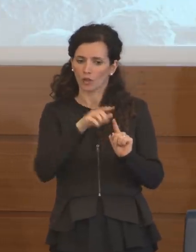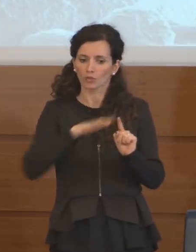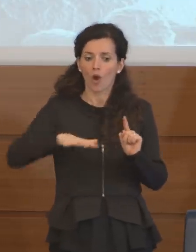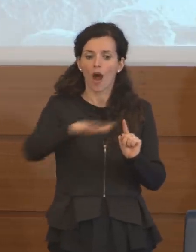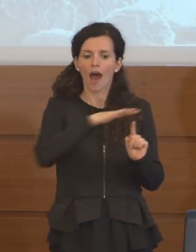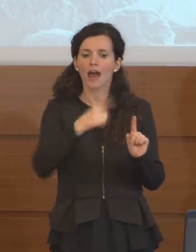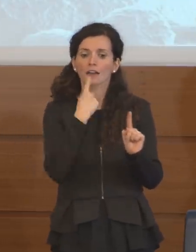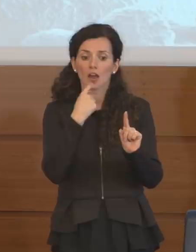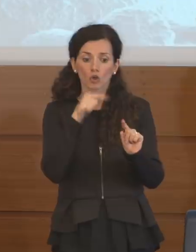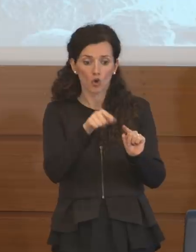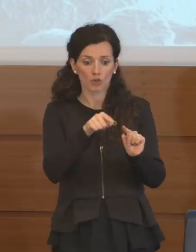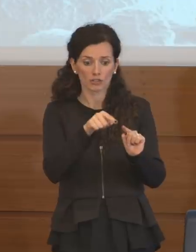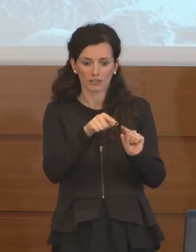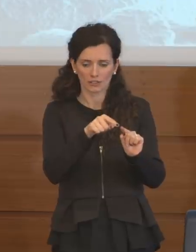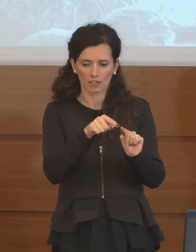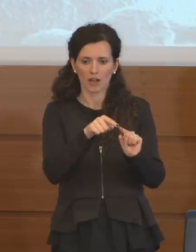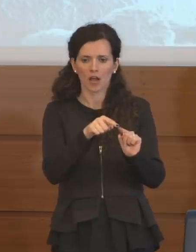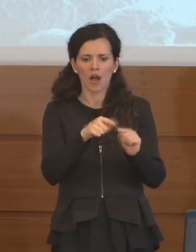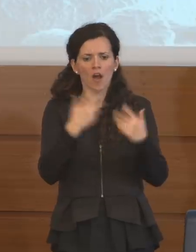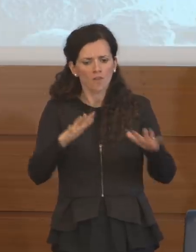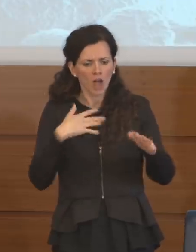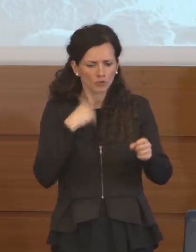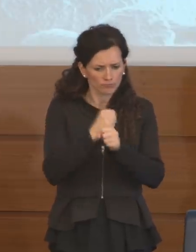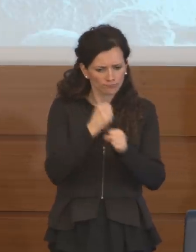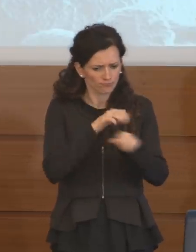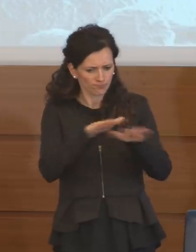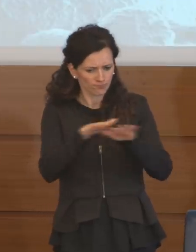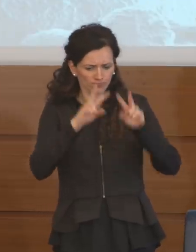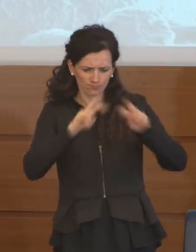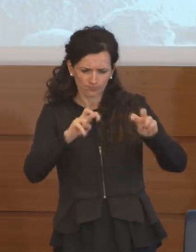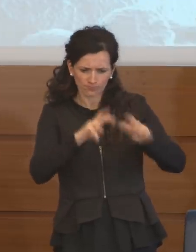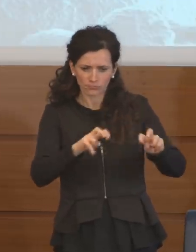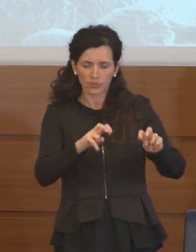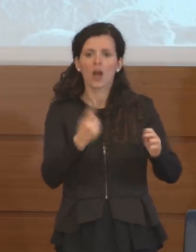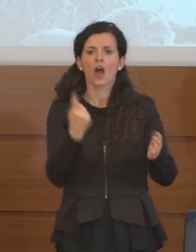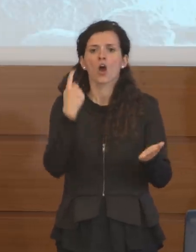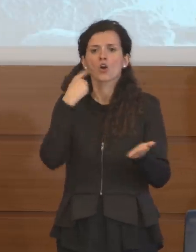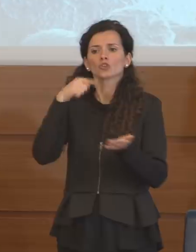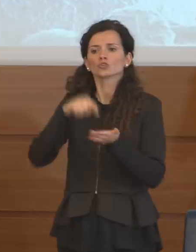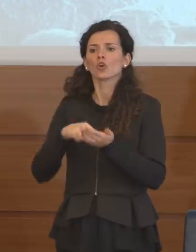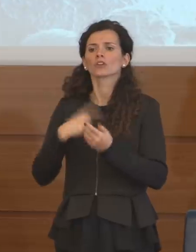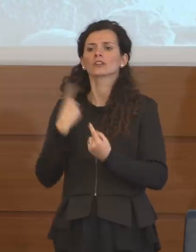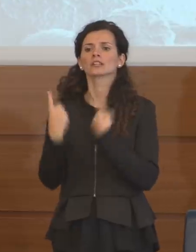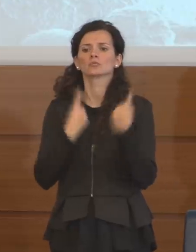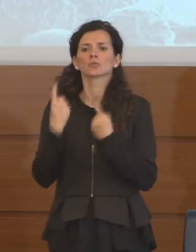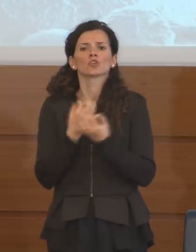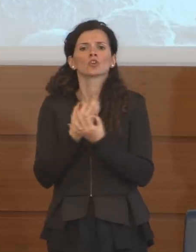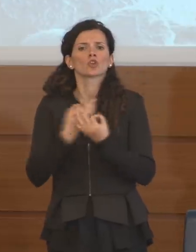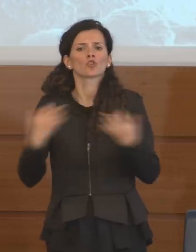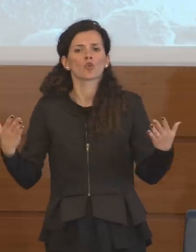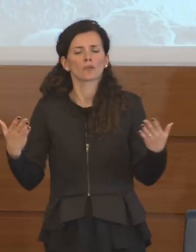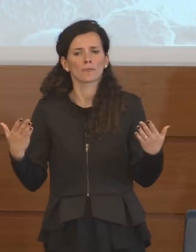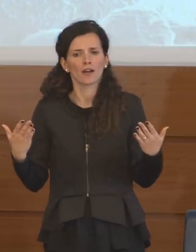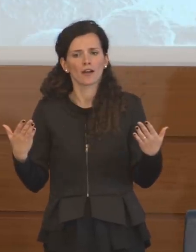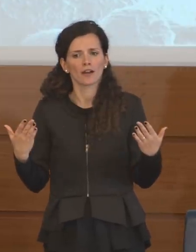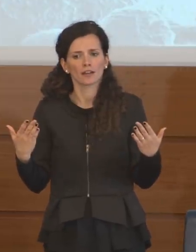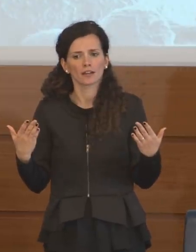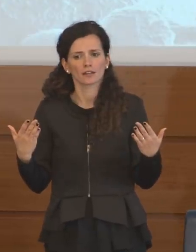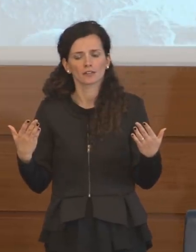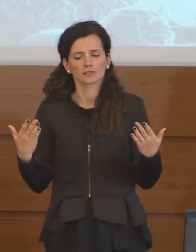aree rosse, abbiamo fatto tutto quello che c'era da fare, si torna in una situazione di normalità per quanto riguarda